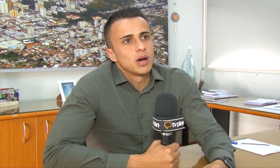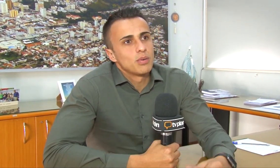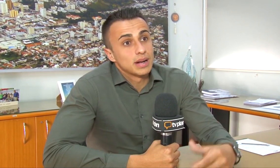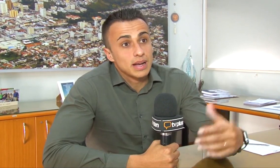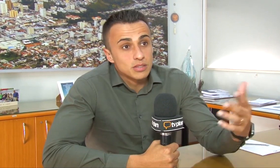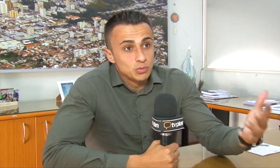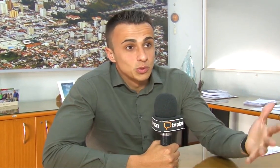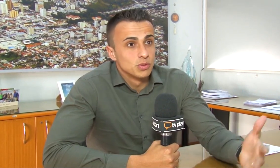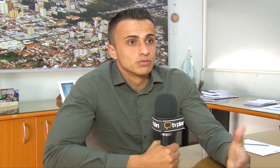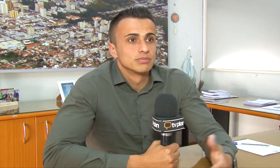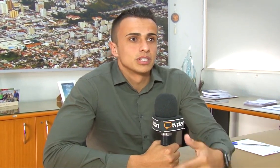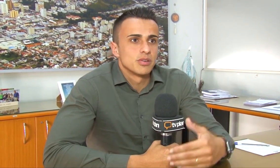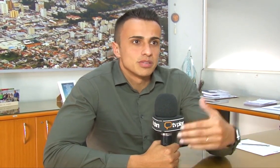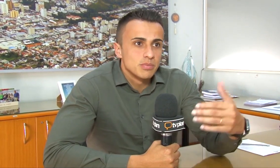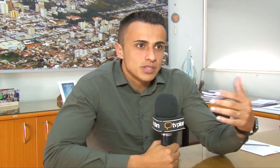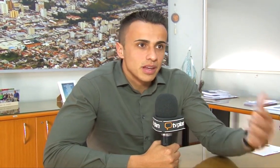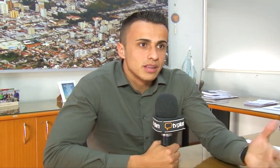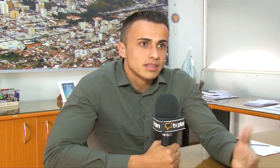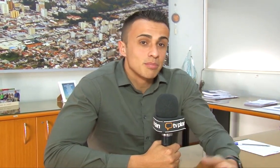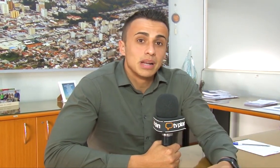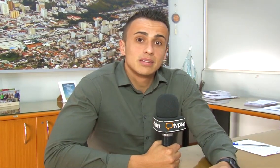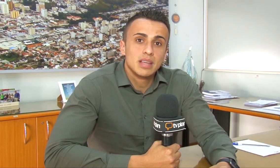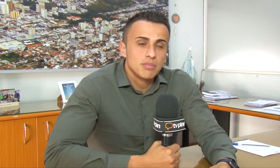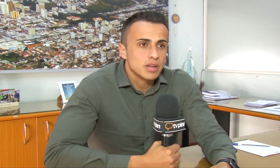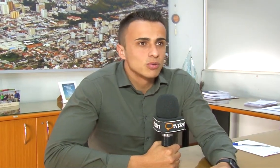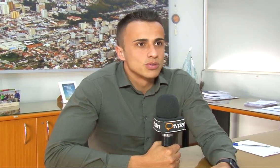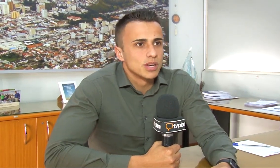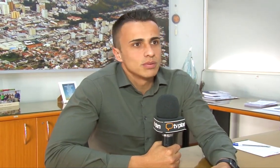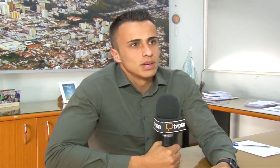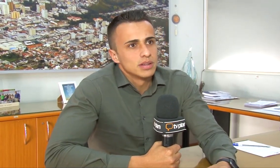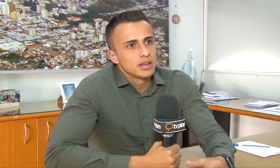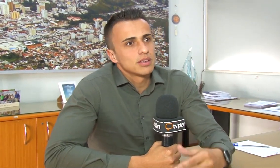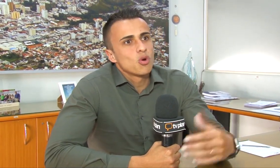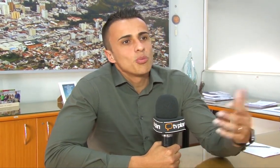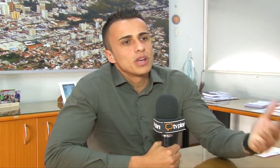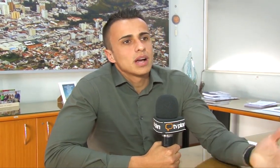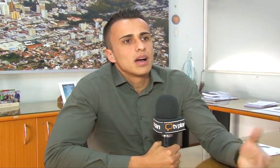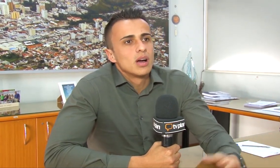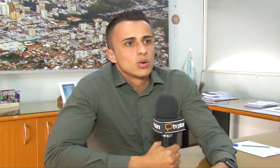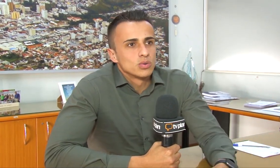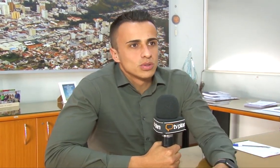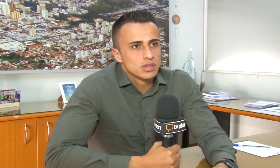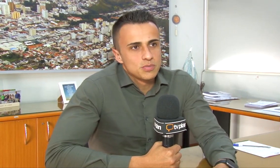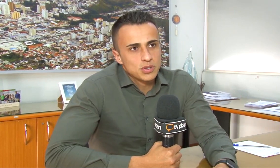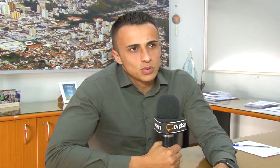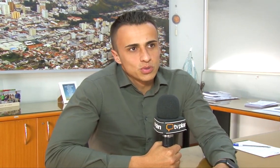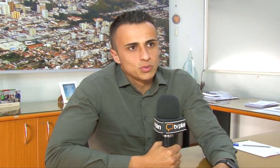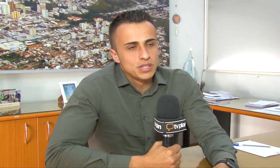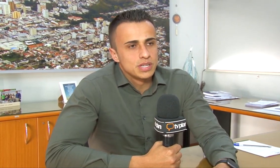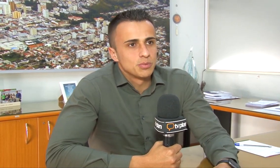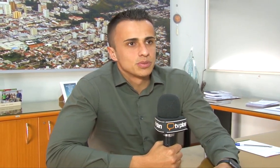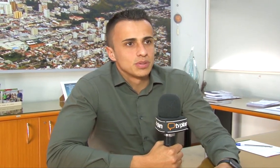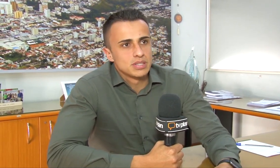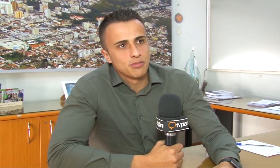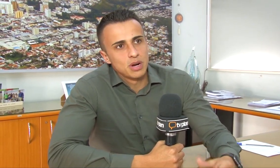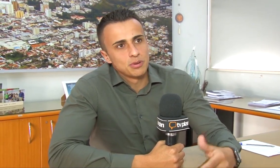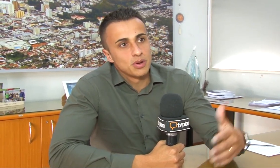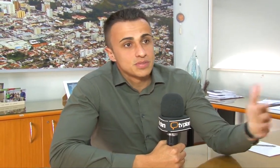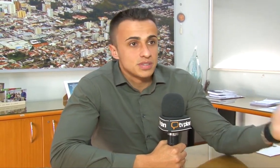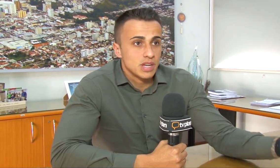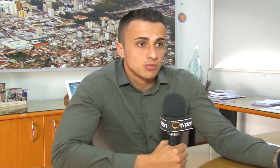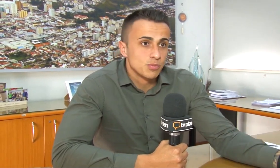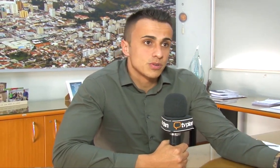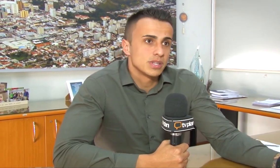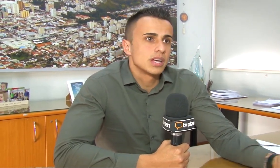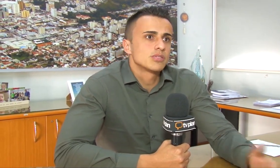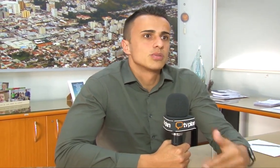Câmara Municipal, a Casa do Povo. Nós temos que trabalhar sempre a inclusão e comunicar com todas as pessoas do município. Então, dessa forma,